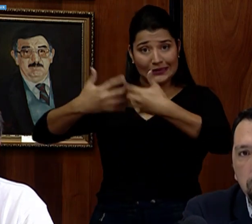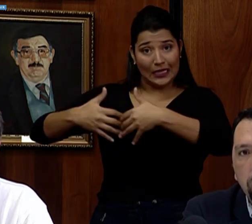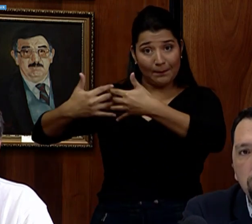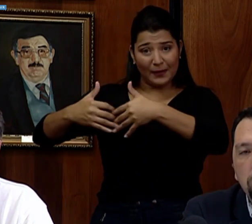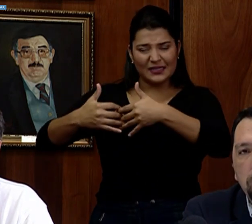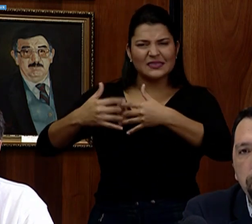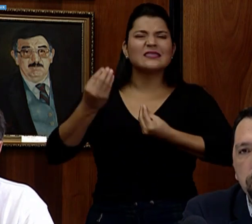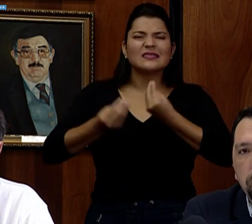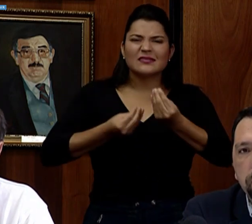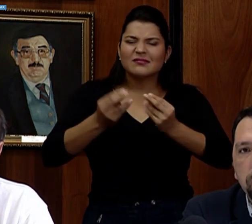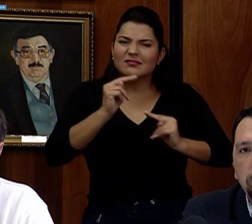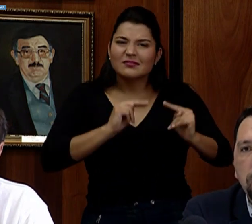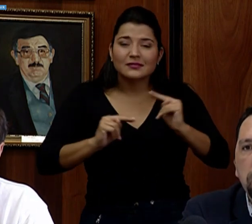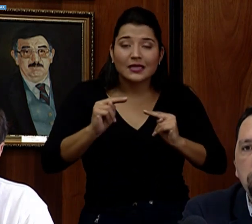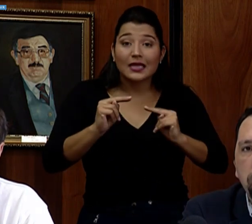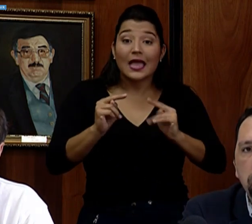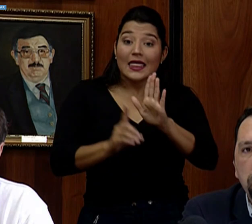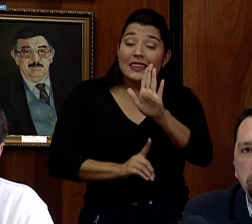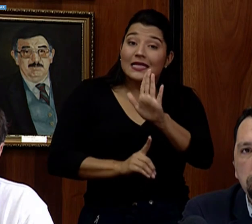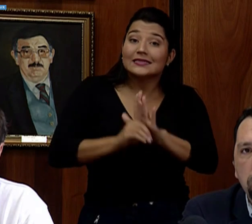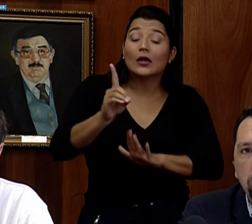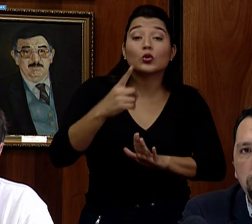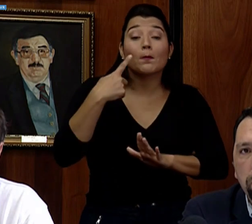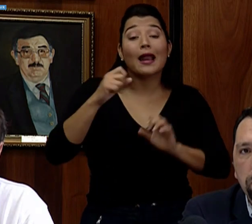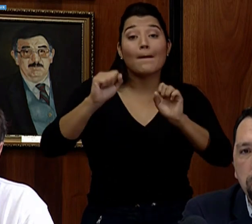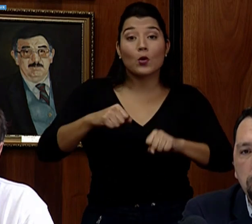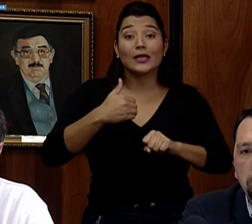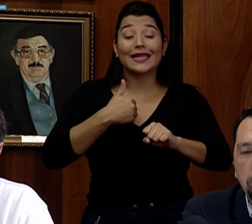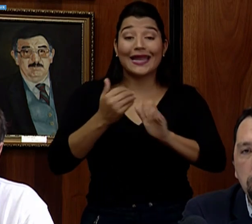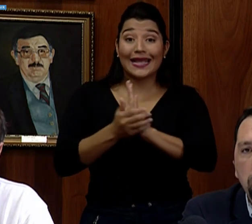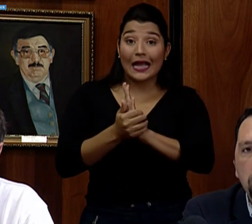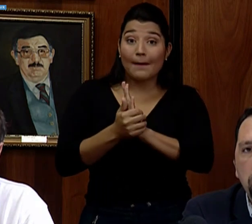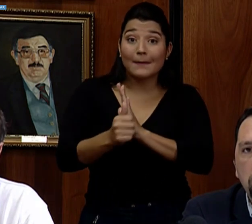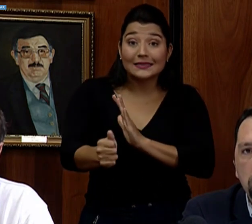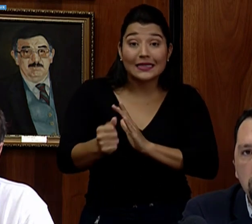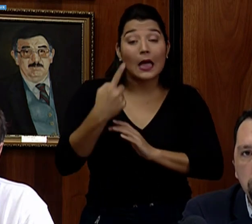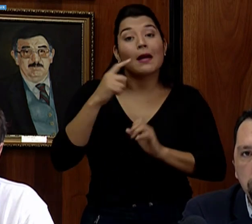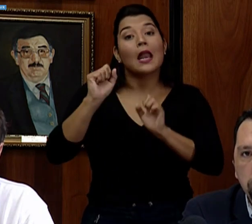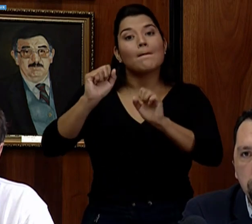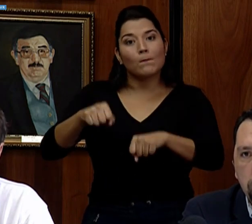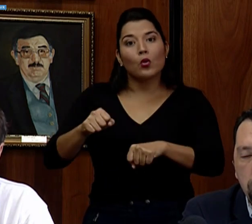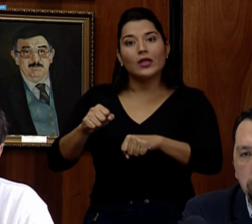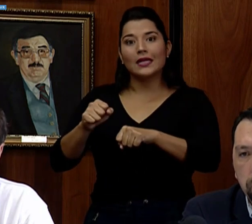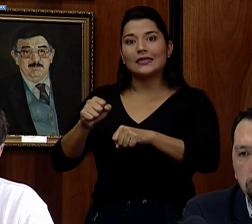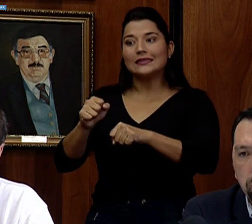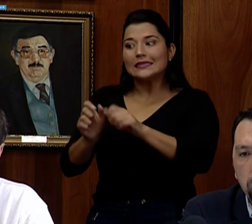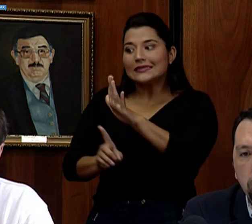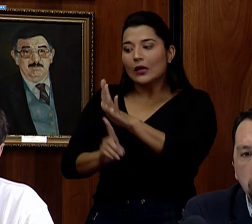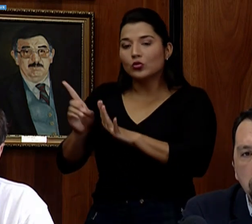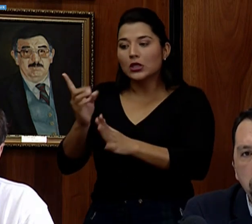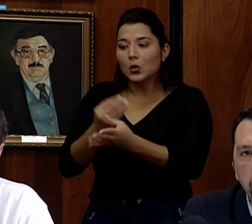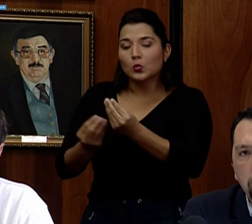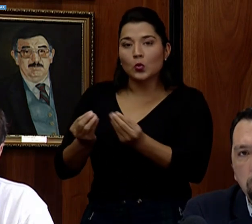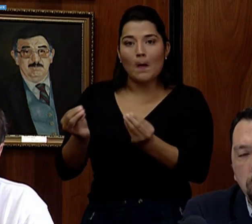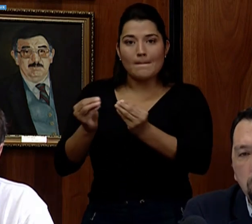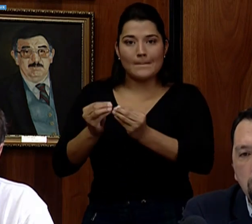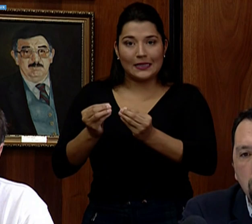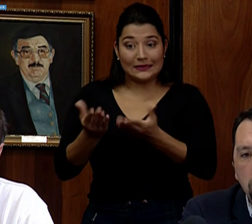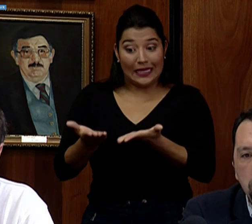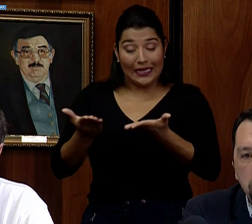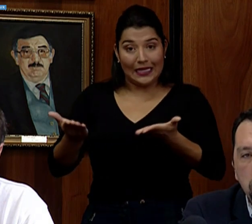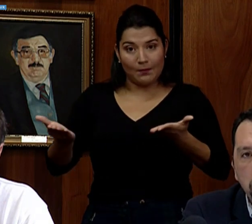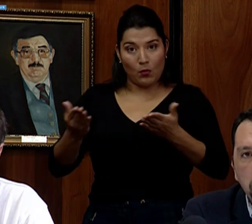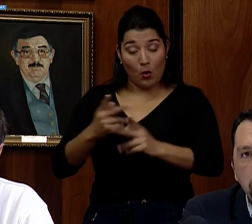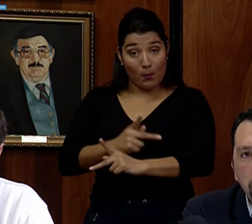desarrollo de capacidad instalada en el país para el desarrollo de equipo de protección. Asimismo, hemos coordinado